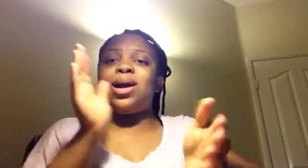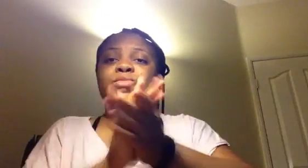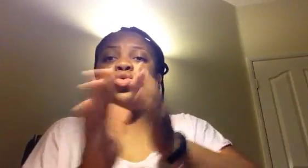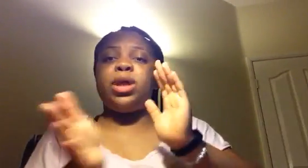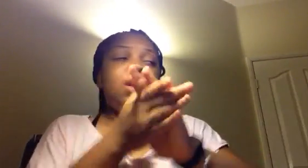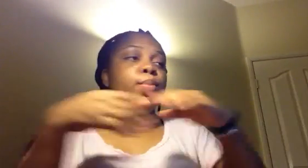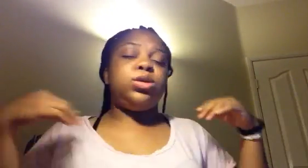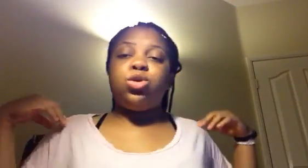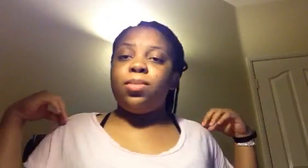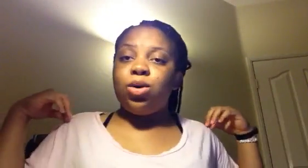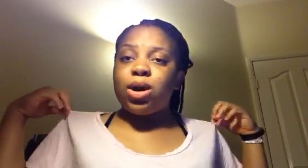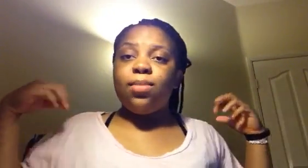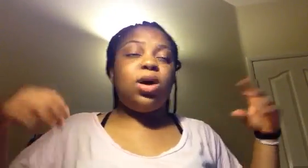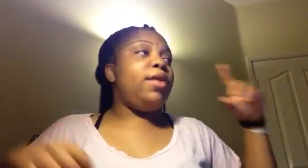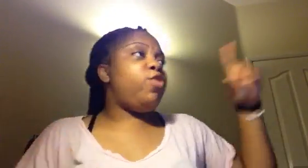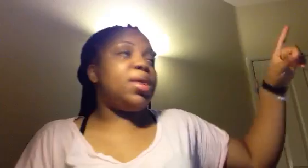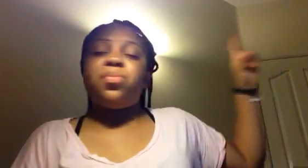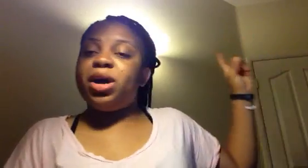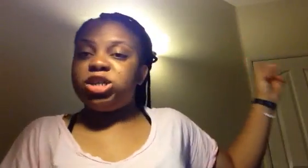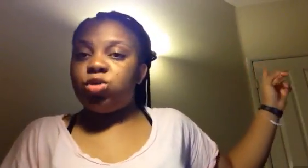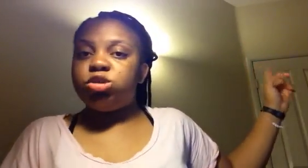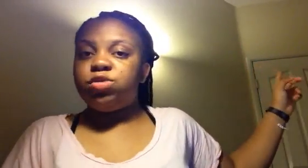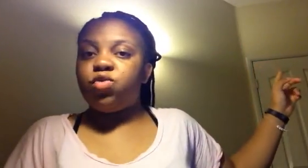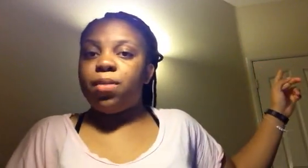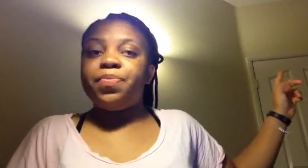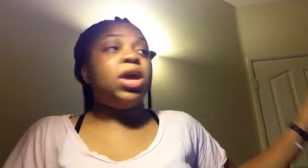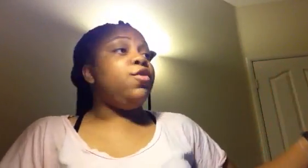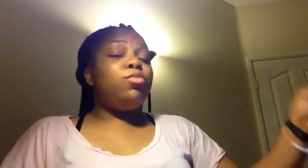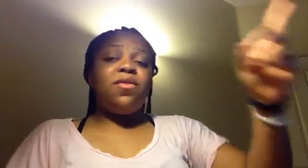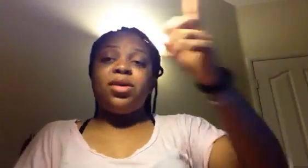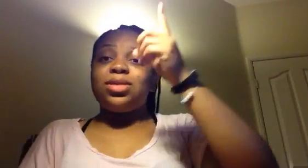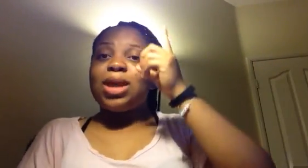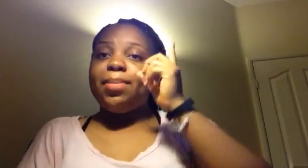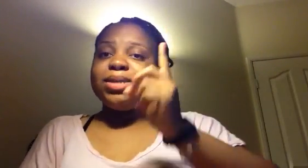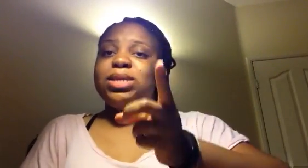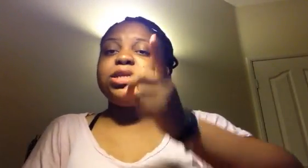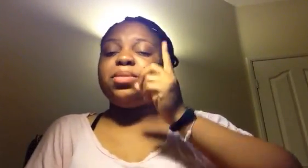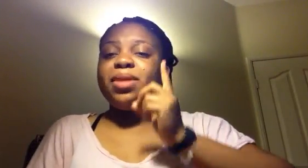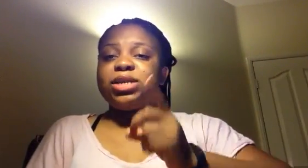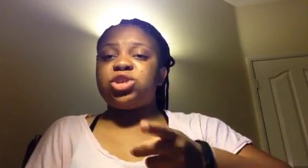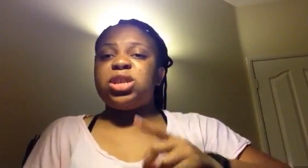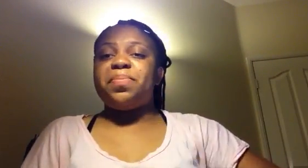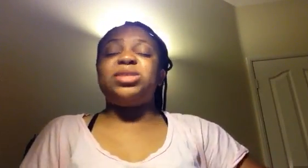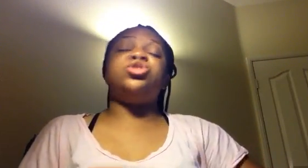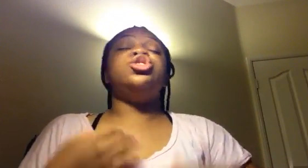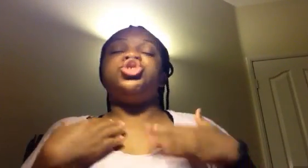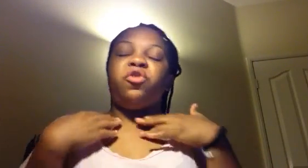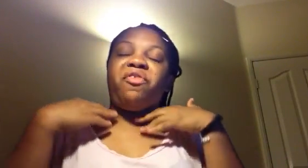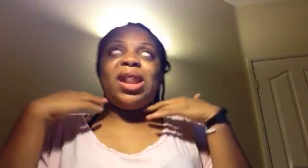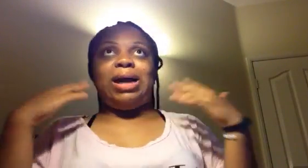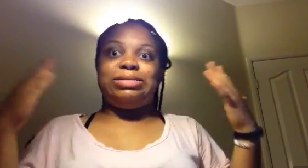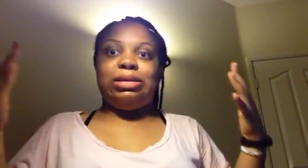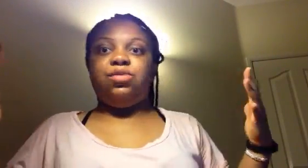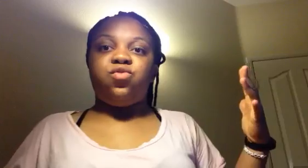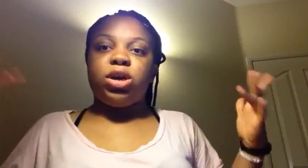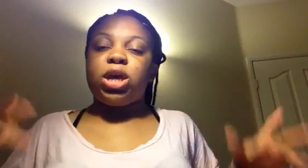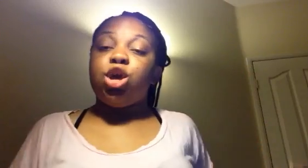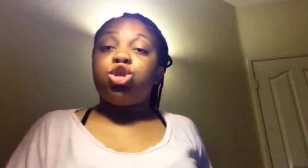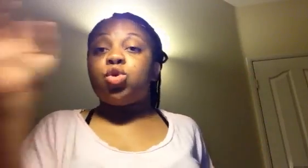Camerounais pour porter le malo Ivoirien pour porter en Côte d'Ivoire. m'avez tabassé ici, menacé sur Internet parce que je fais l'accent ivoirien. Tout